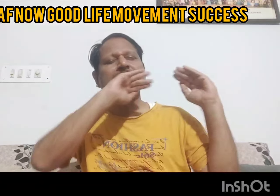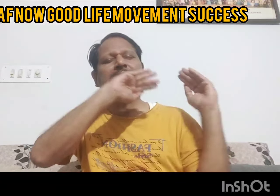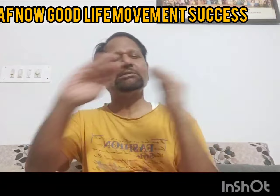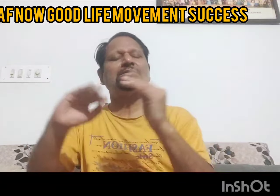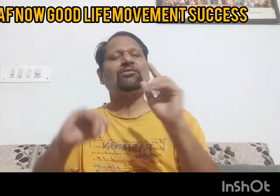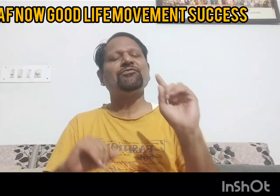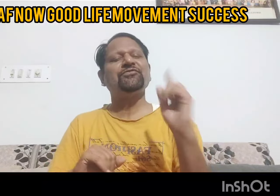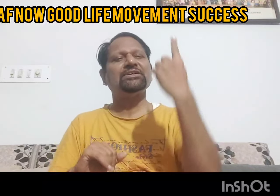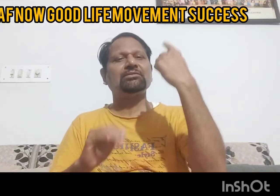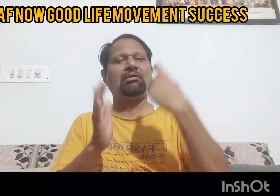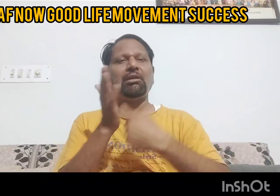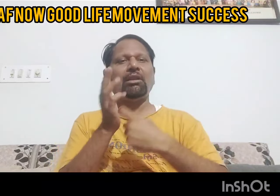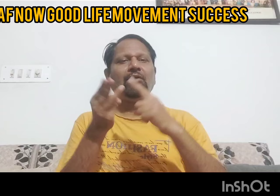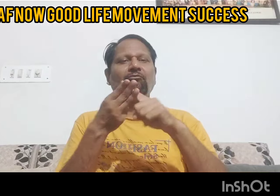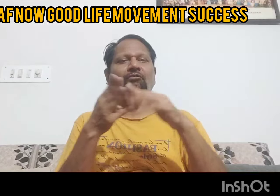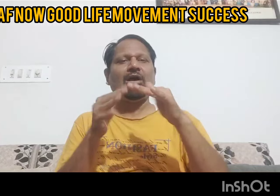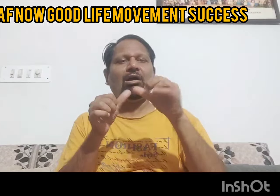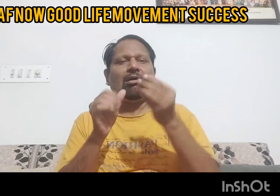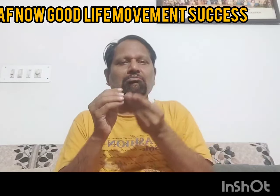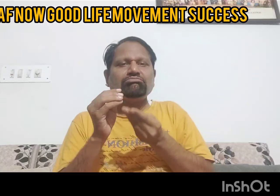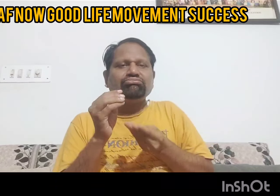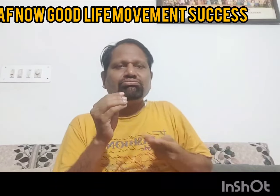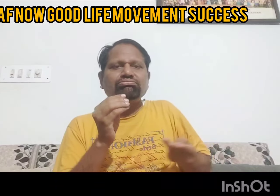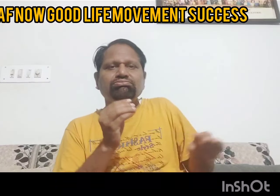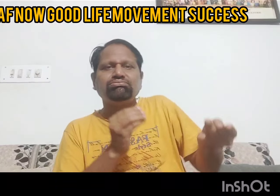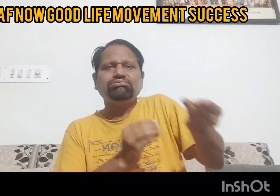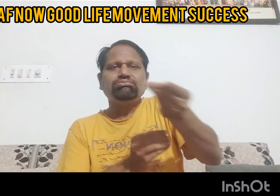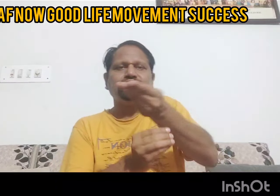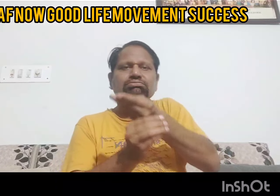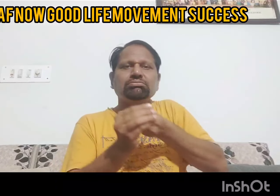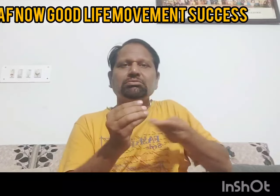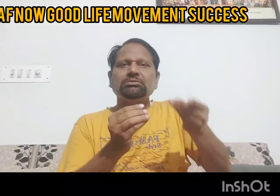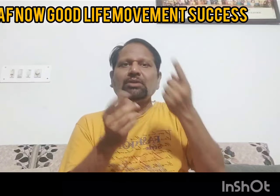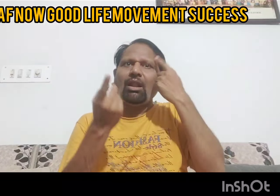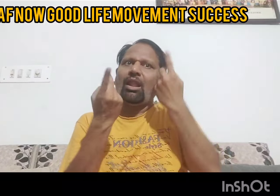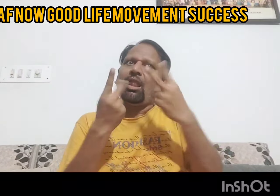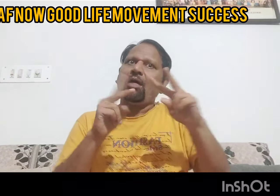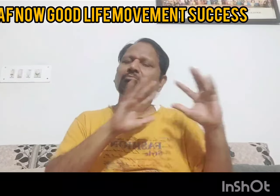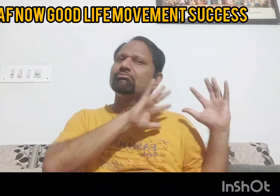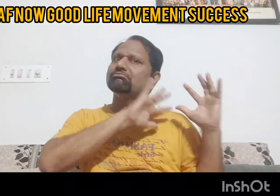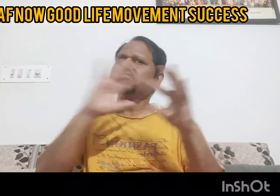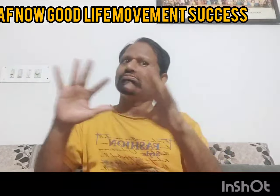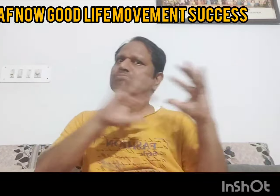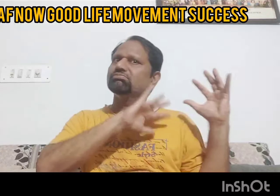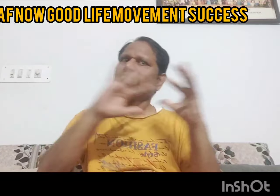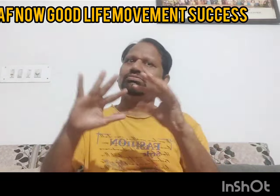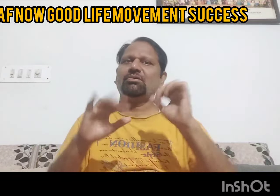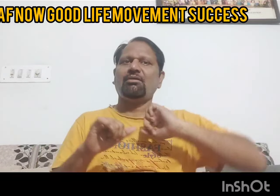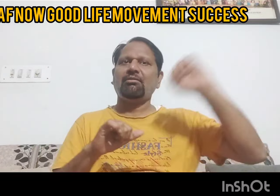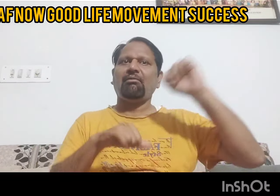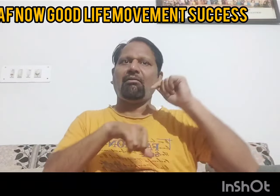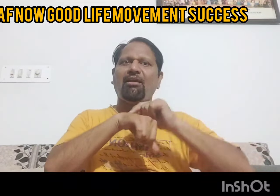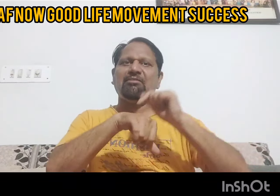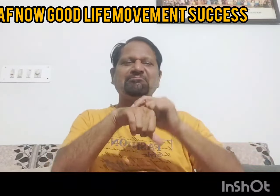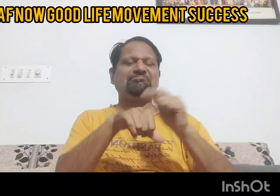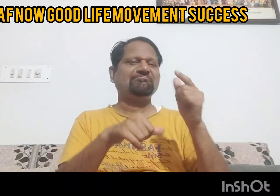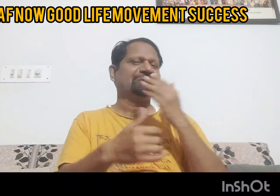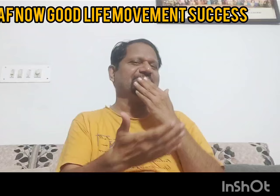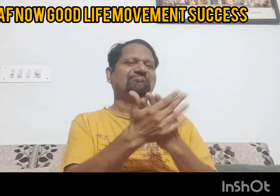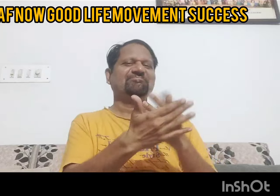धर्ती के मैं उबजे मुख बदिरों ने लगातार जो प्रयास किये आज भरती विशेश चल